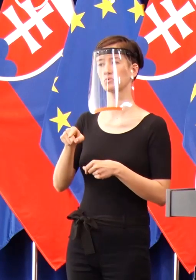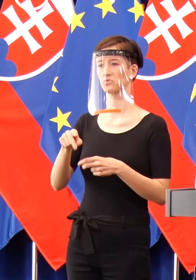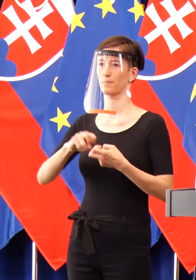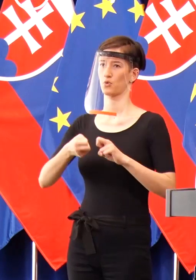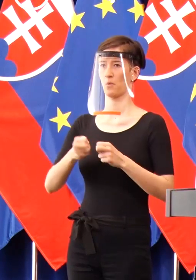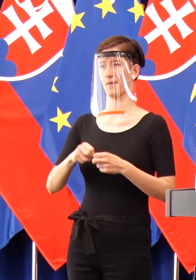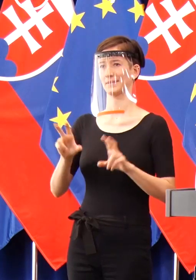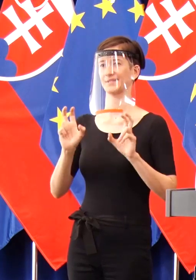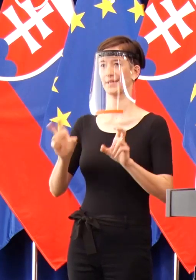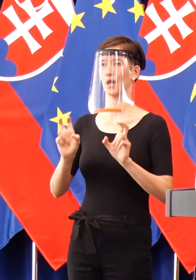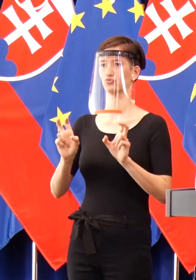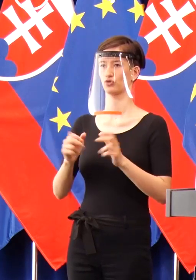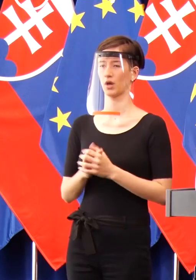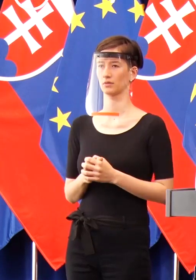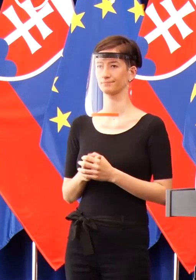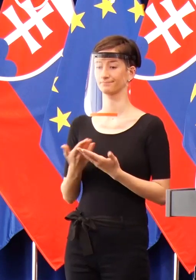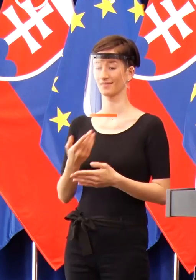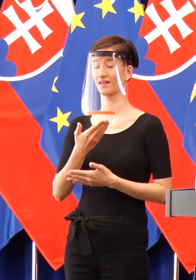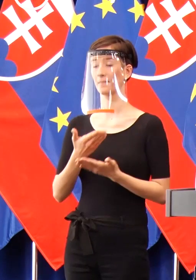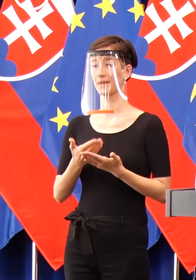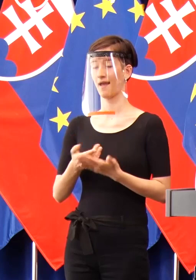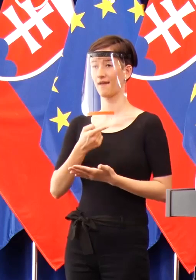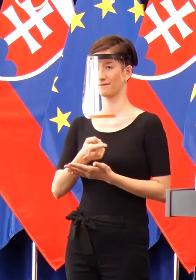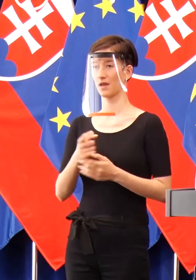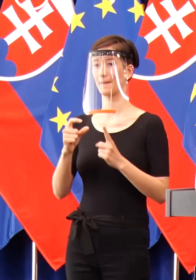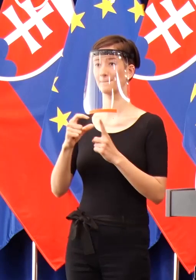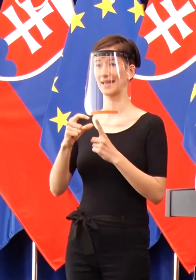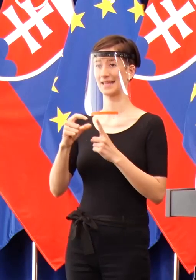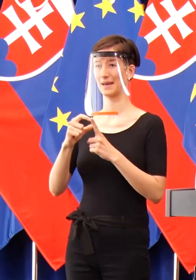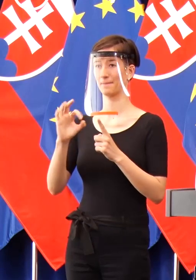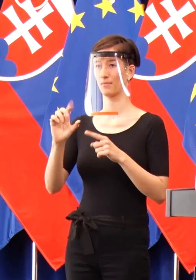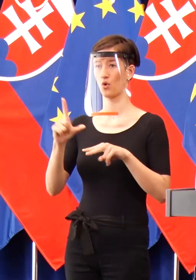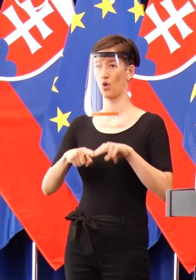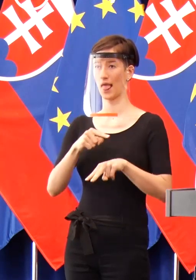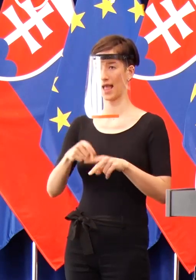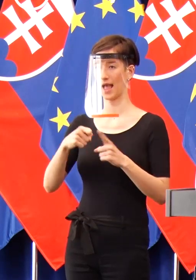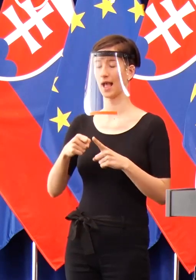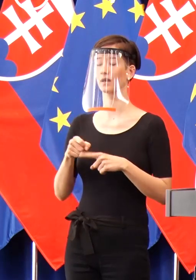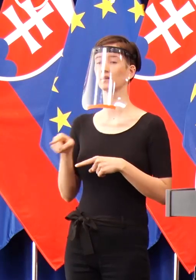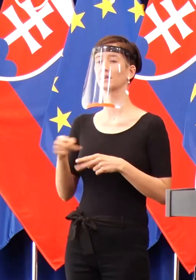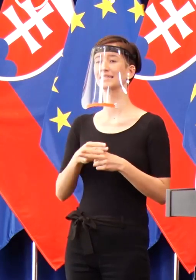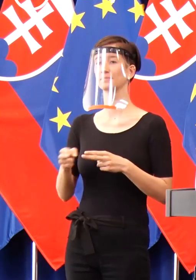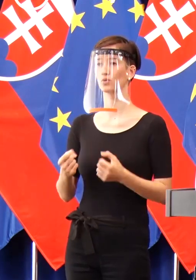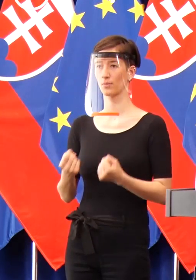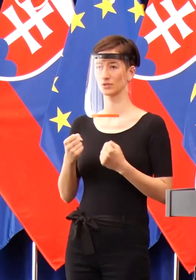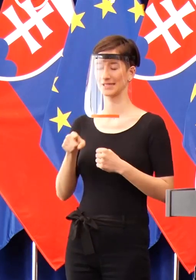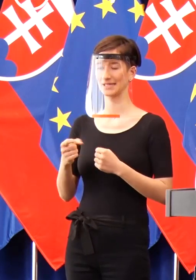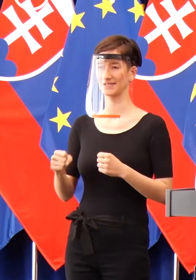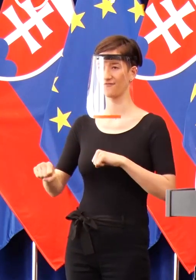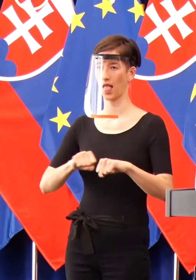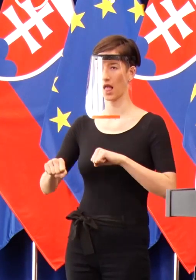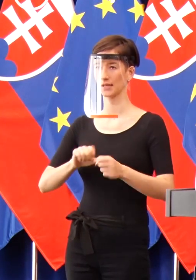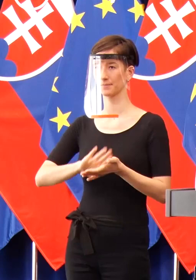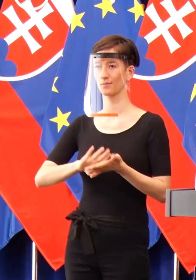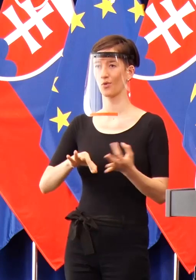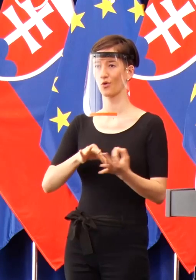Peter Polák, náš spolomocenc vlády pre rómskej komunity, pred približne desiatými dňami prišiel s